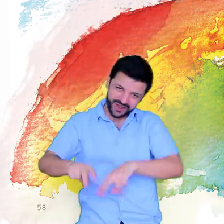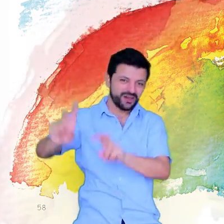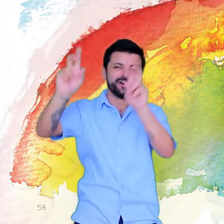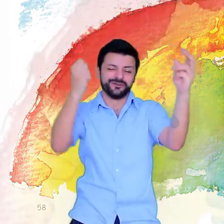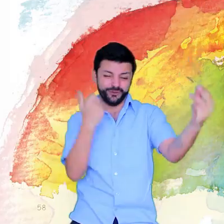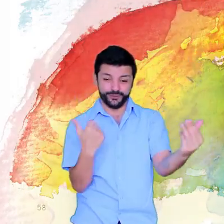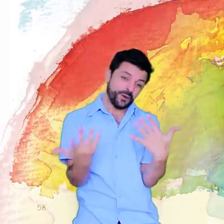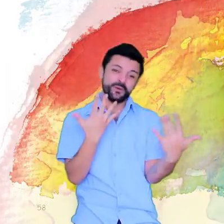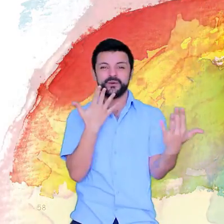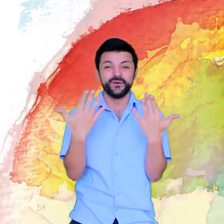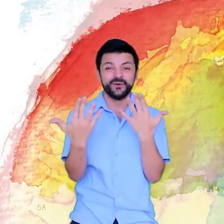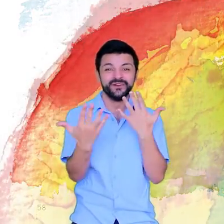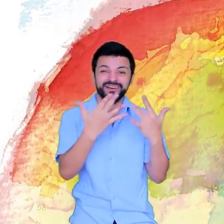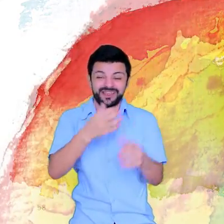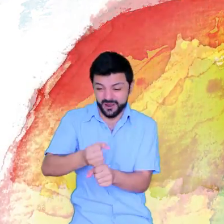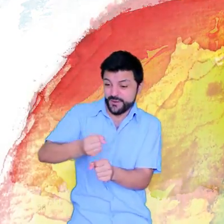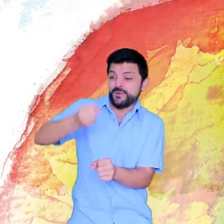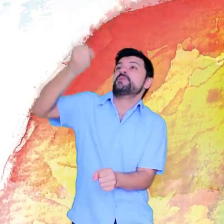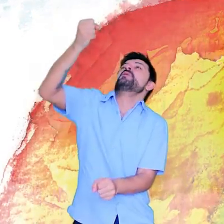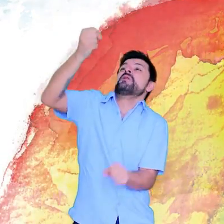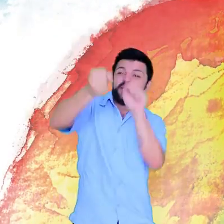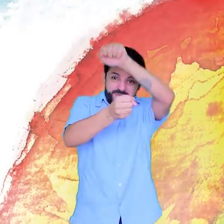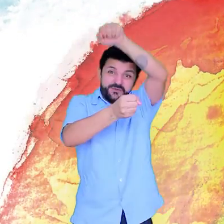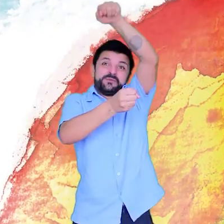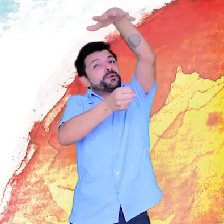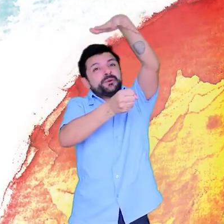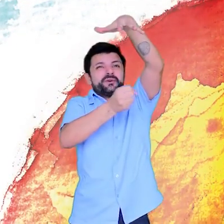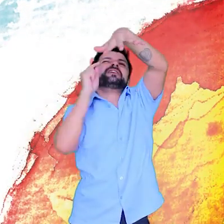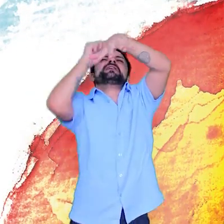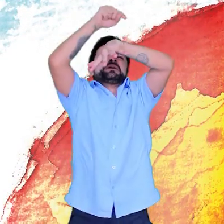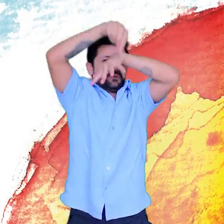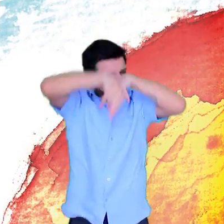-chuva Escorrego pelos matizes do arco-íris